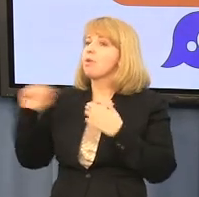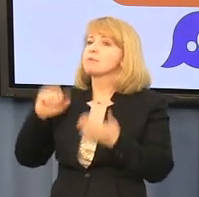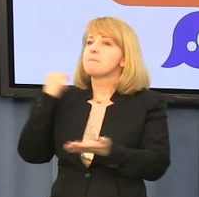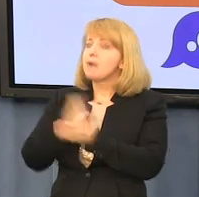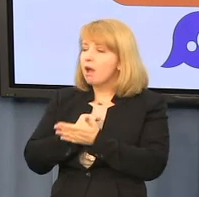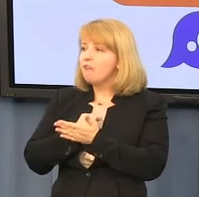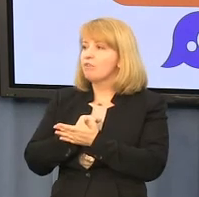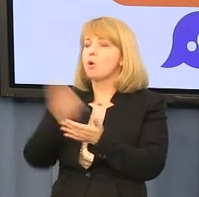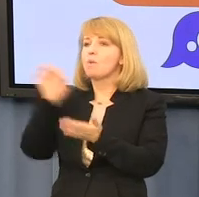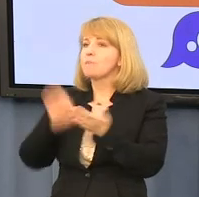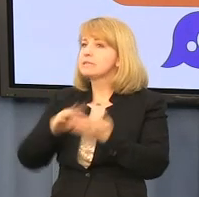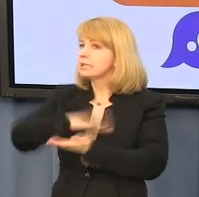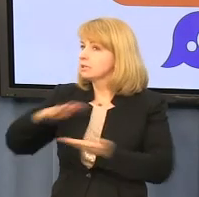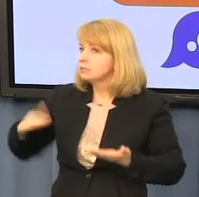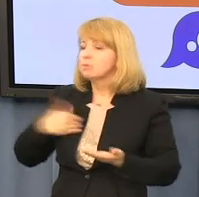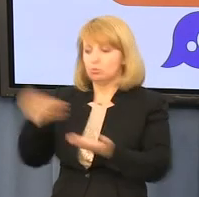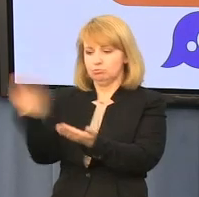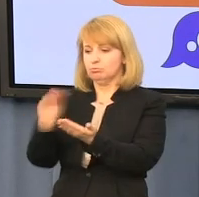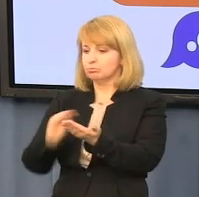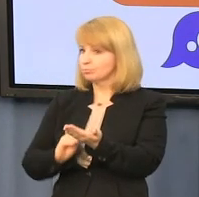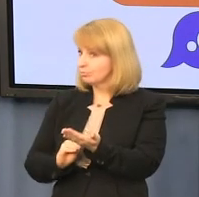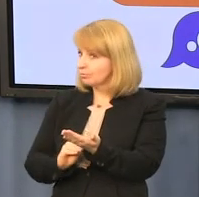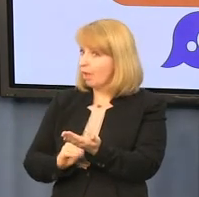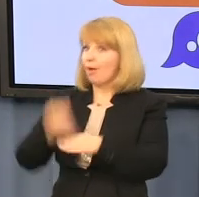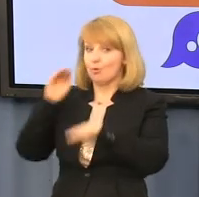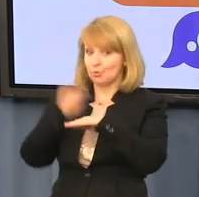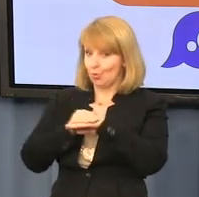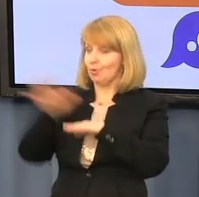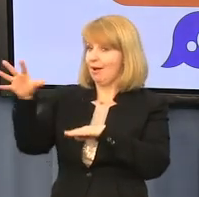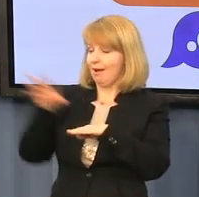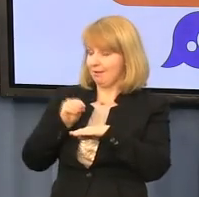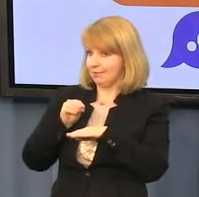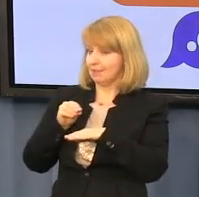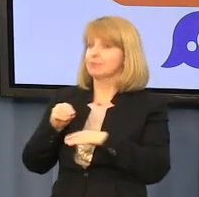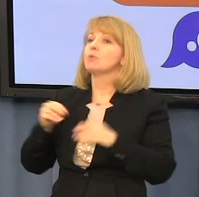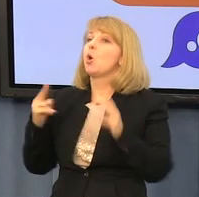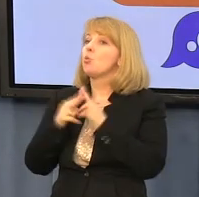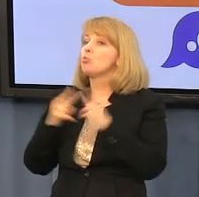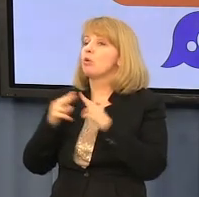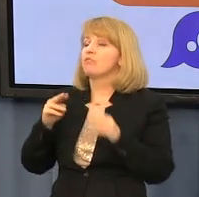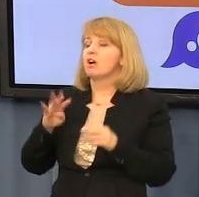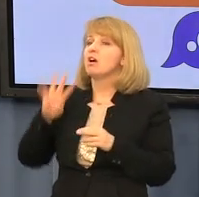międzynarodowego napisał, że zgodnie z konwencją wiedeńską